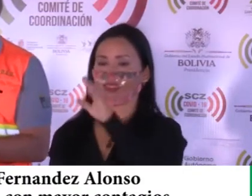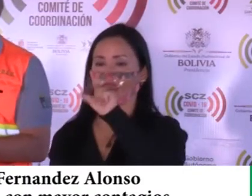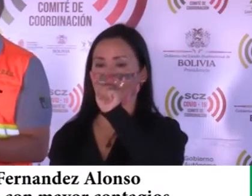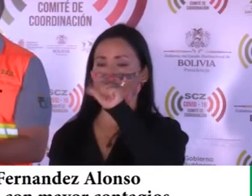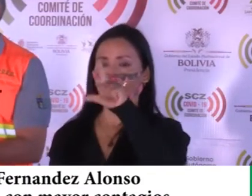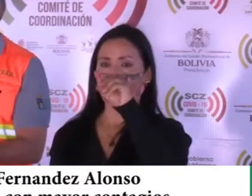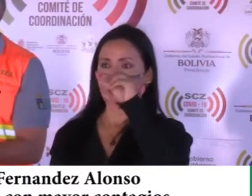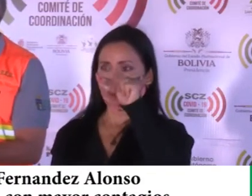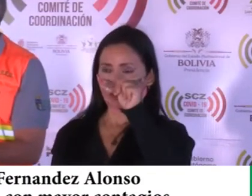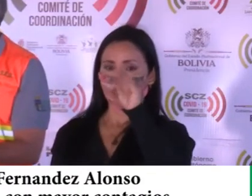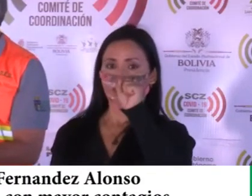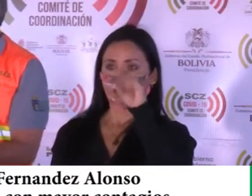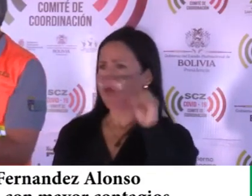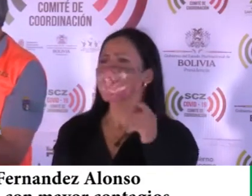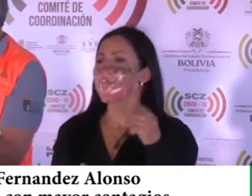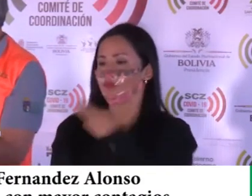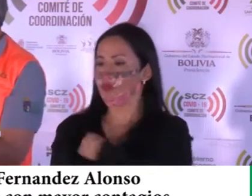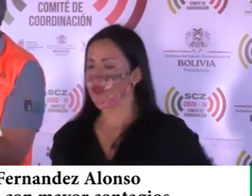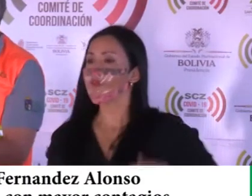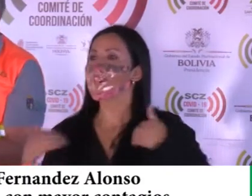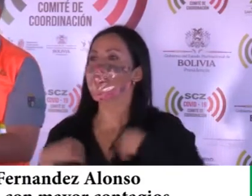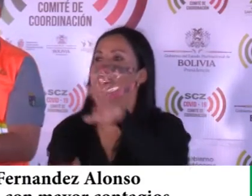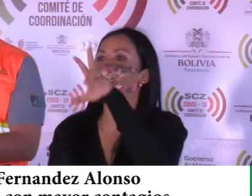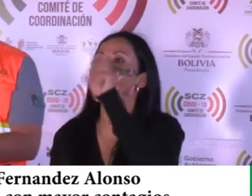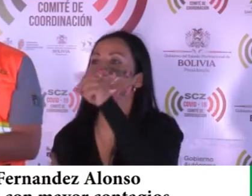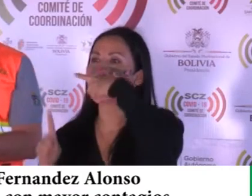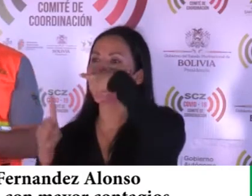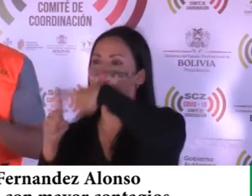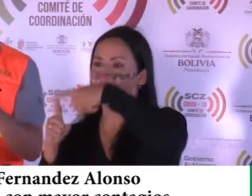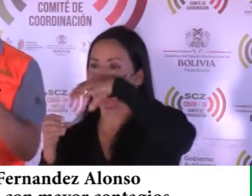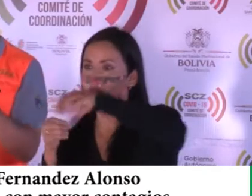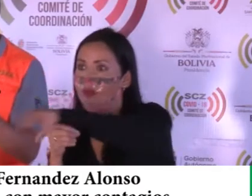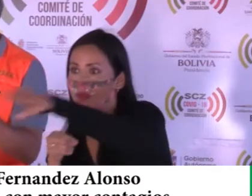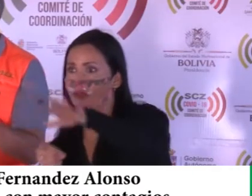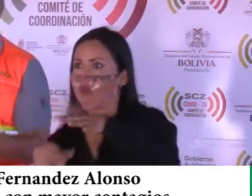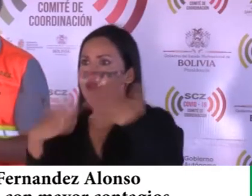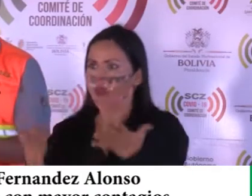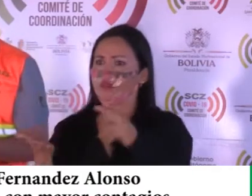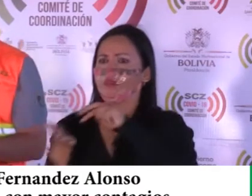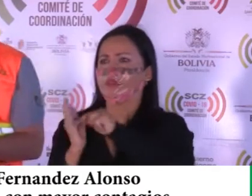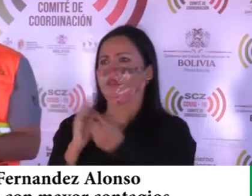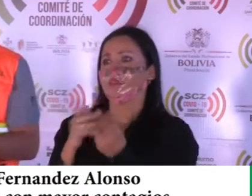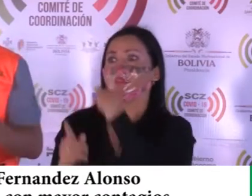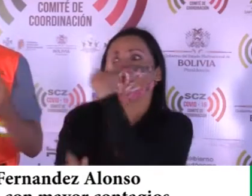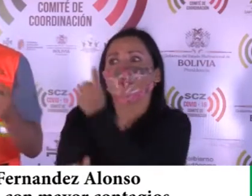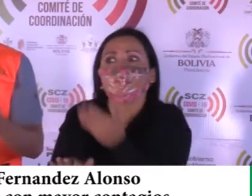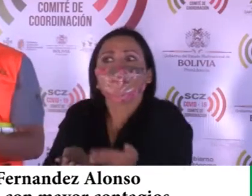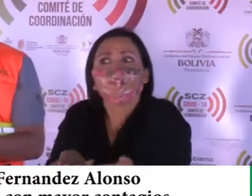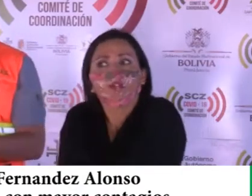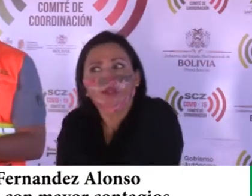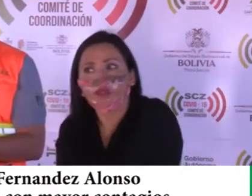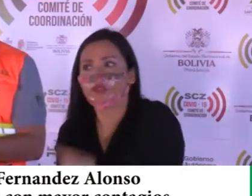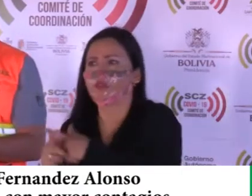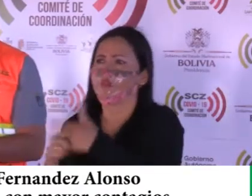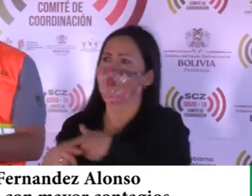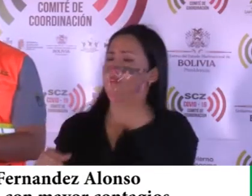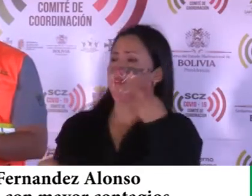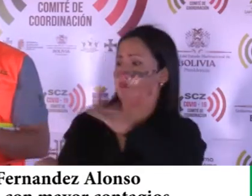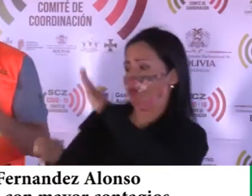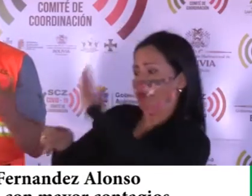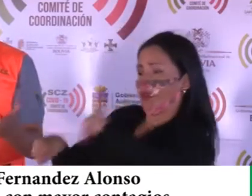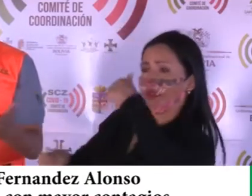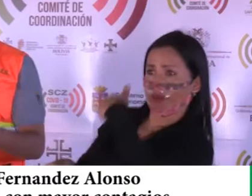tiene 30 casos de coronavirus, donde hay un deceso y en un llamado del alcalde